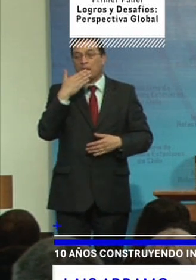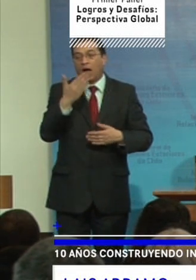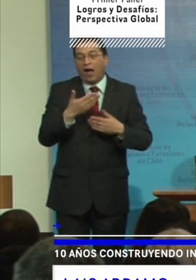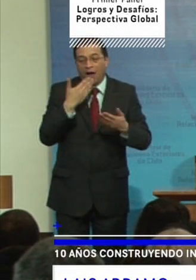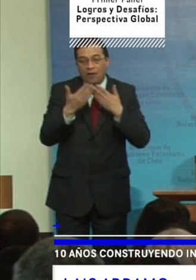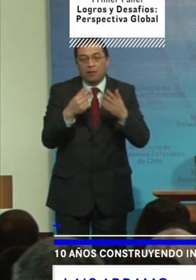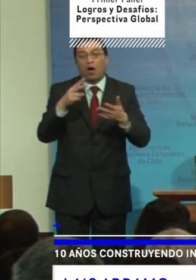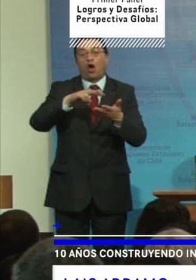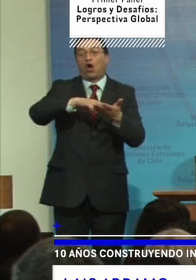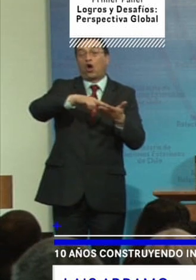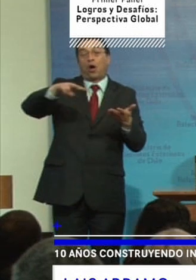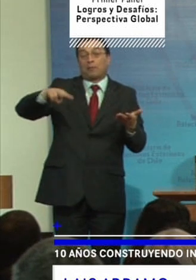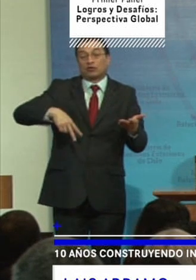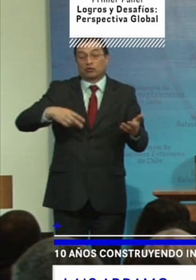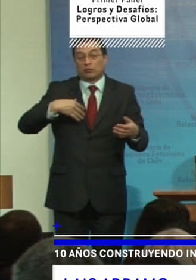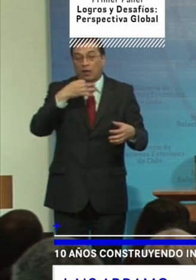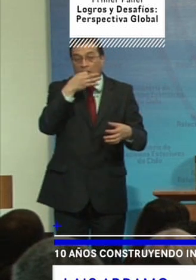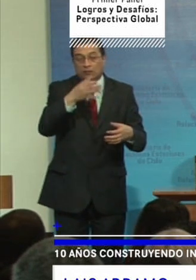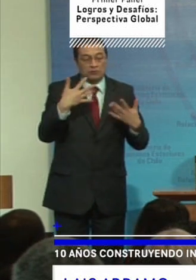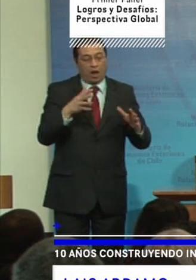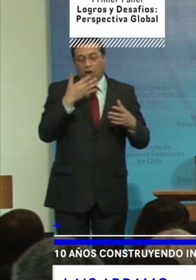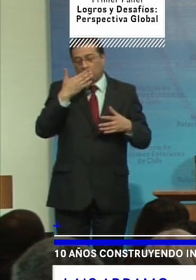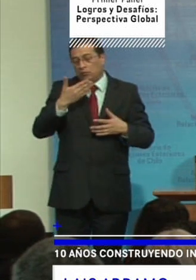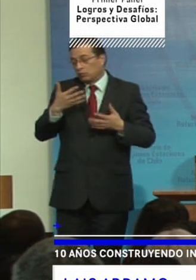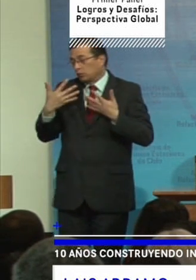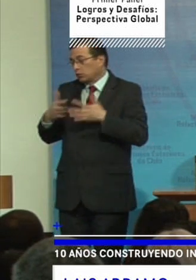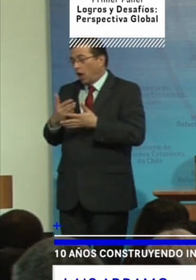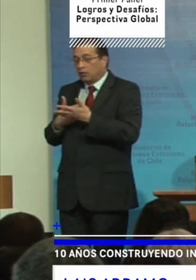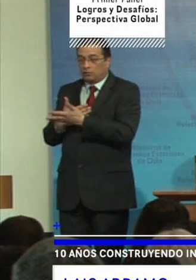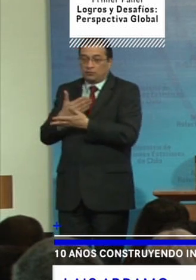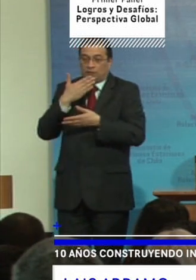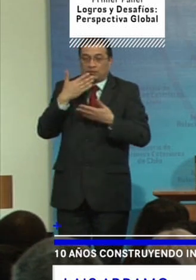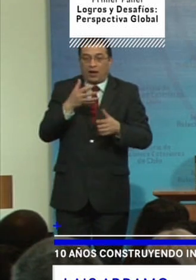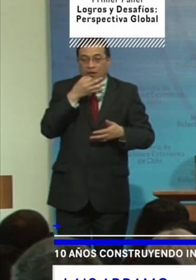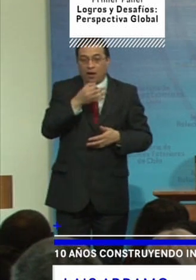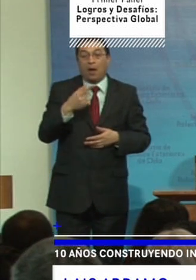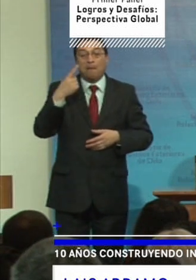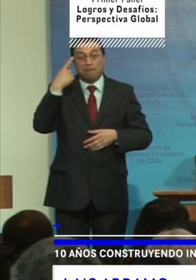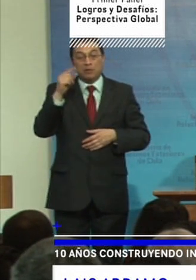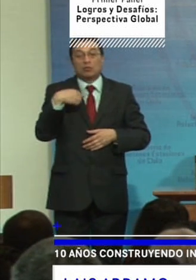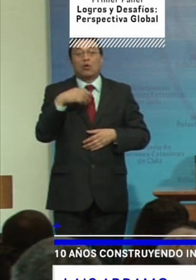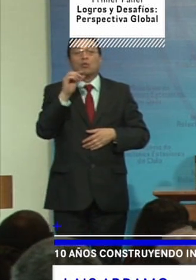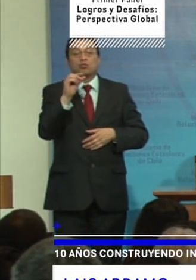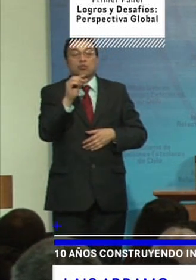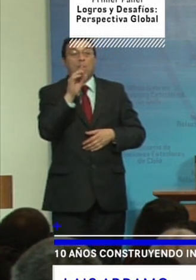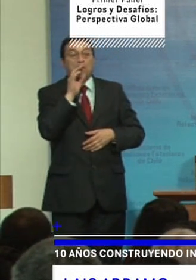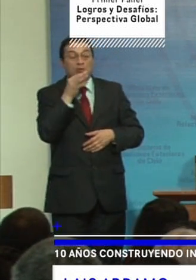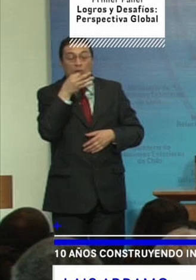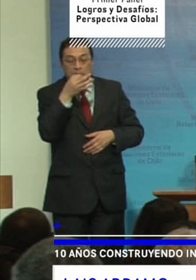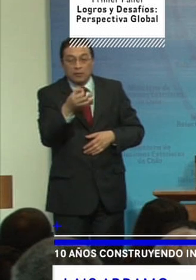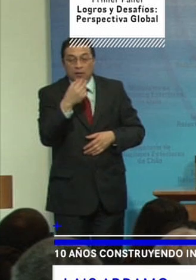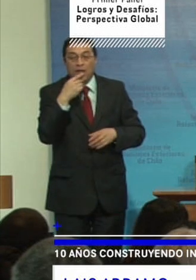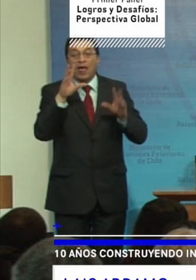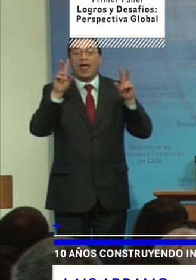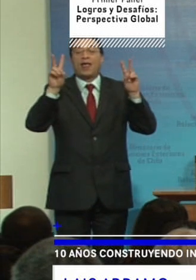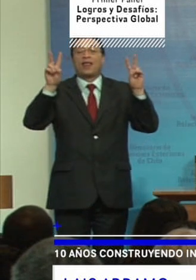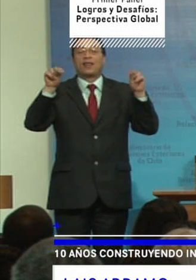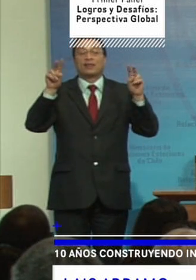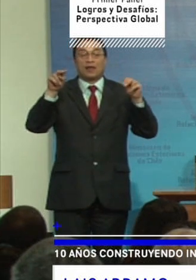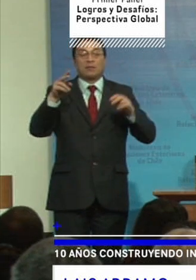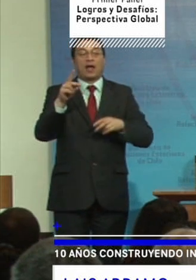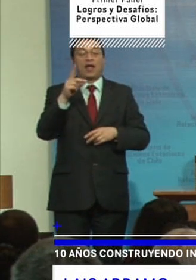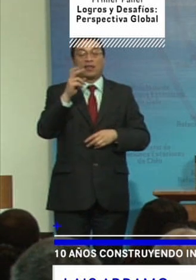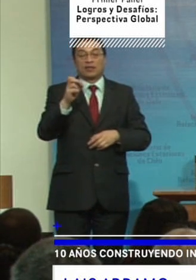convención porque fue tan brillantemente expuesta acá pero voy a tomar unos minutos para hablar del tema de